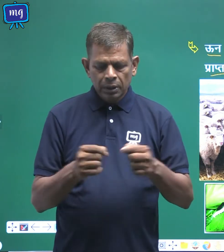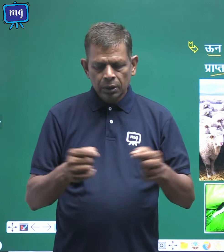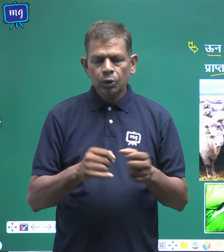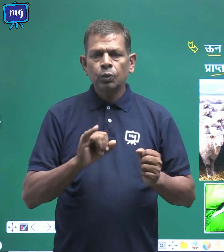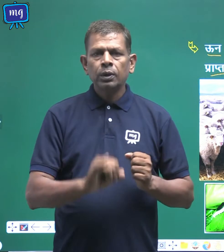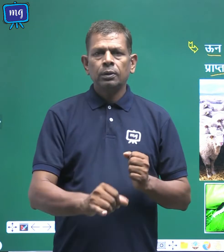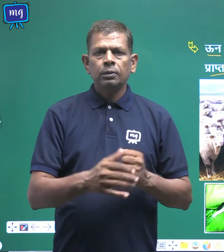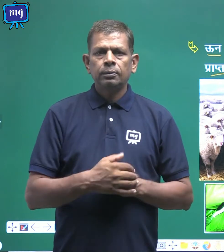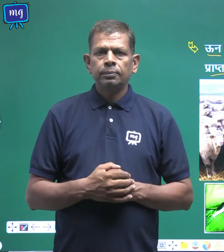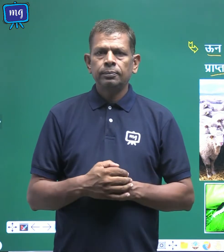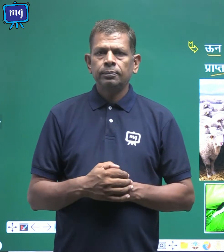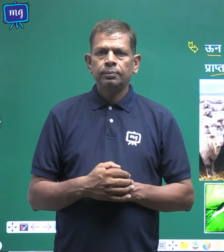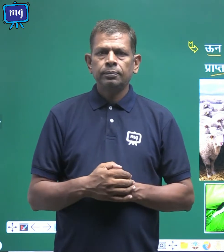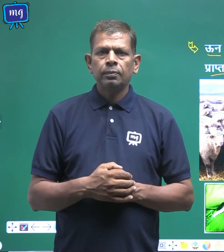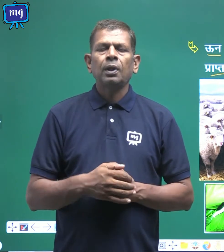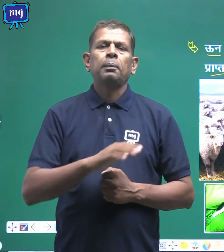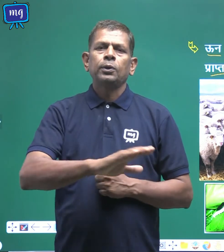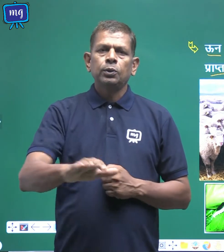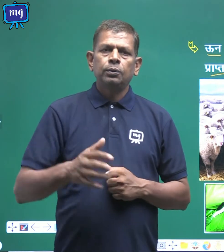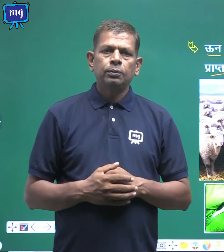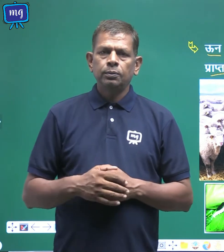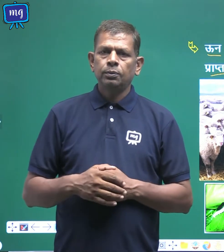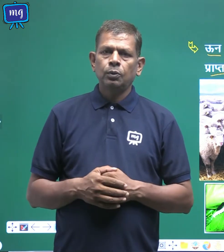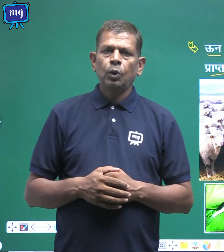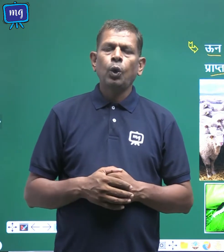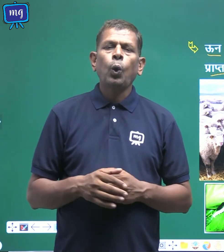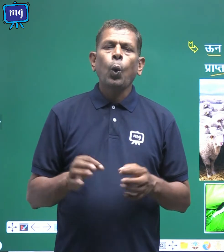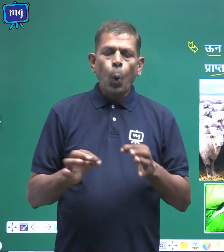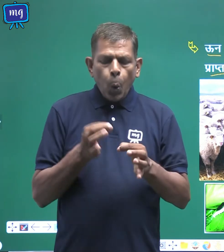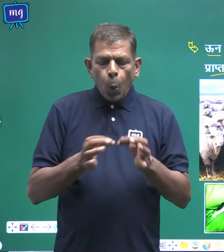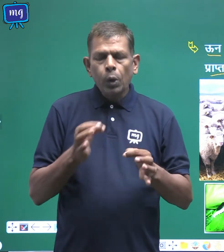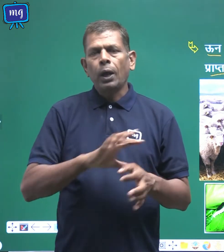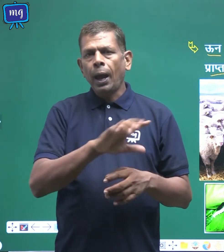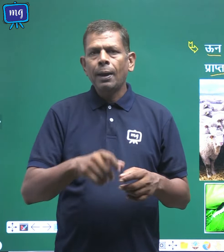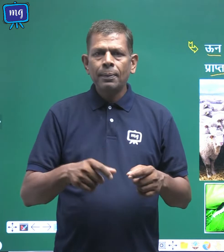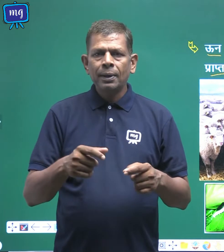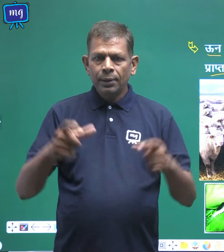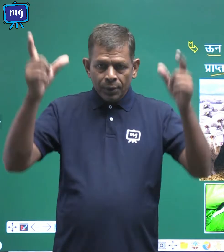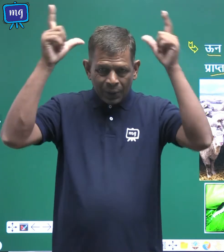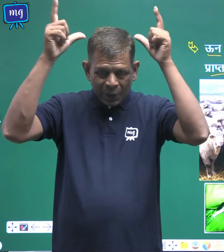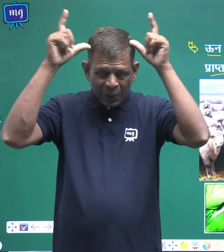हैं बच्चो उन हमें भेड़ से मिलती है